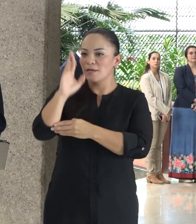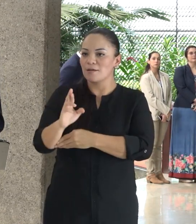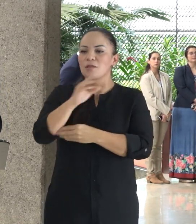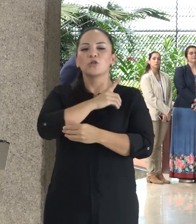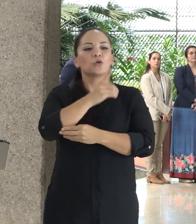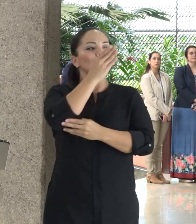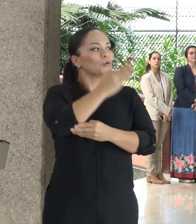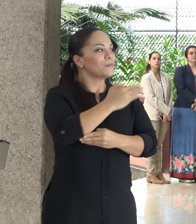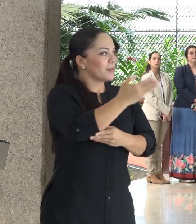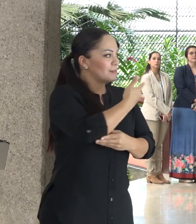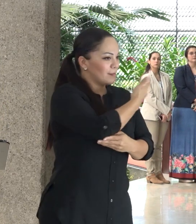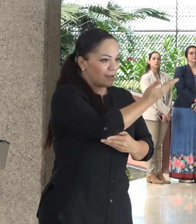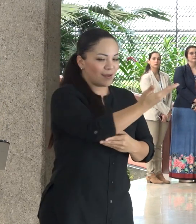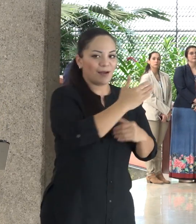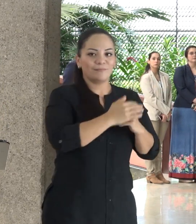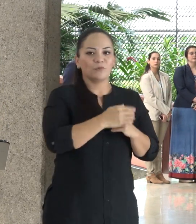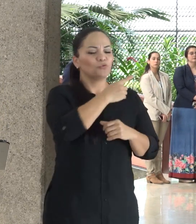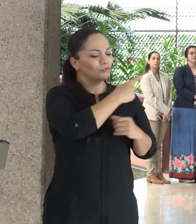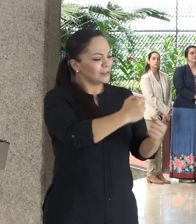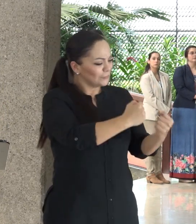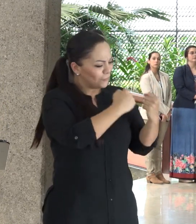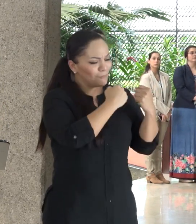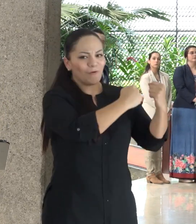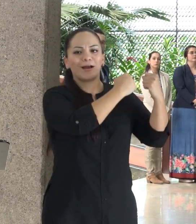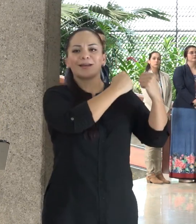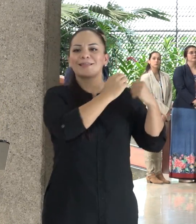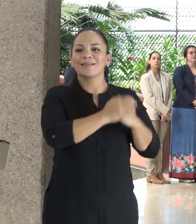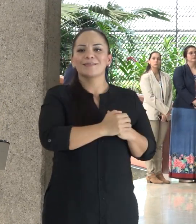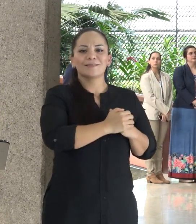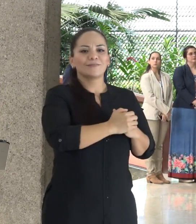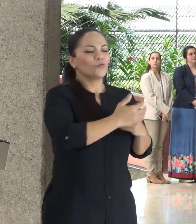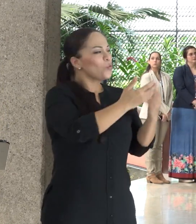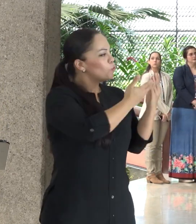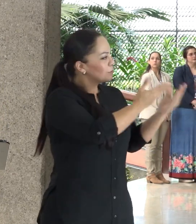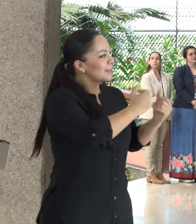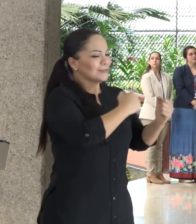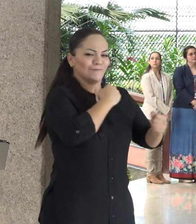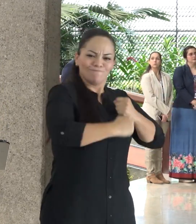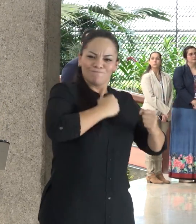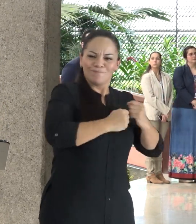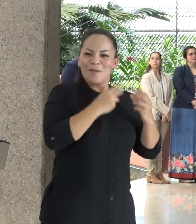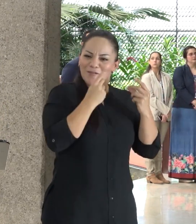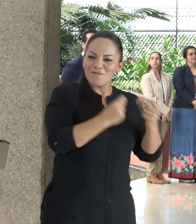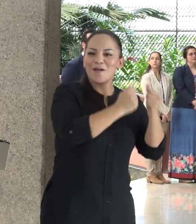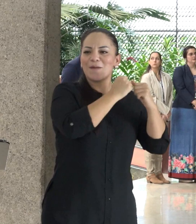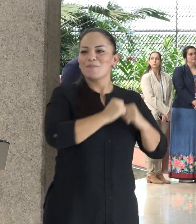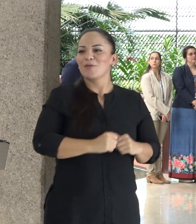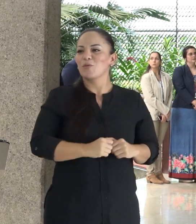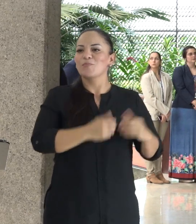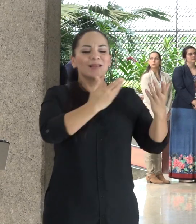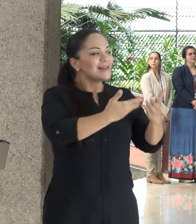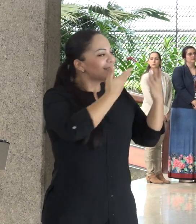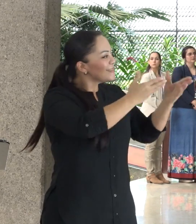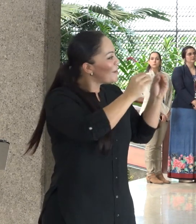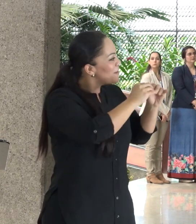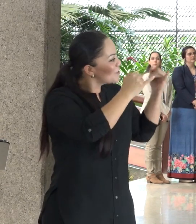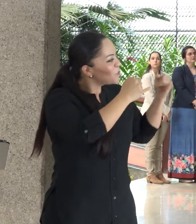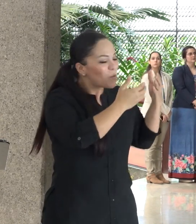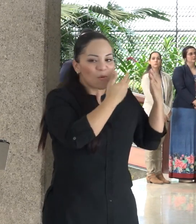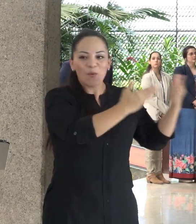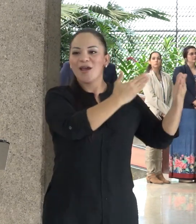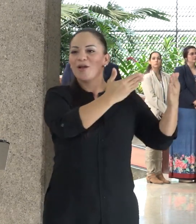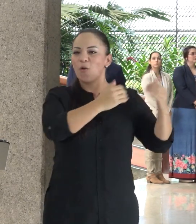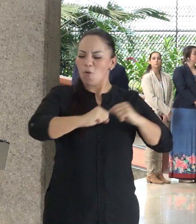bendiga, los haga fuertes, los haga correr más rápido, les dé más juego de